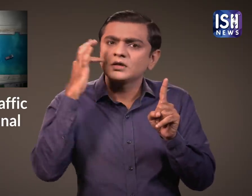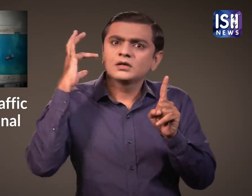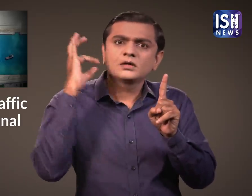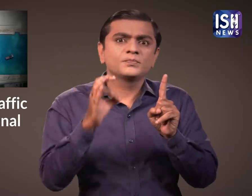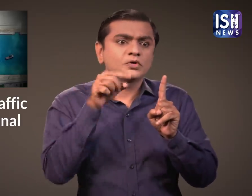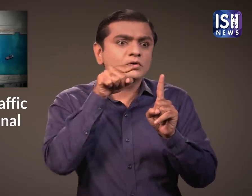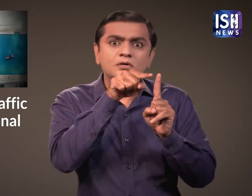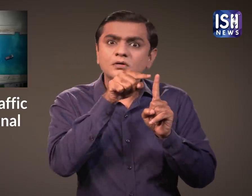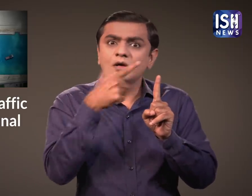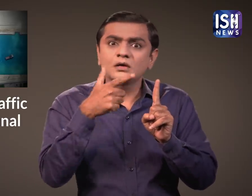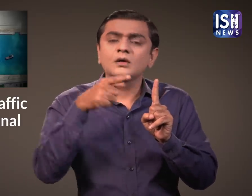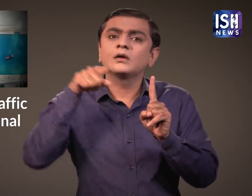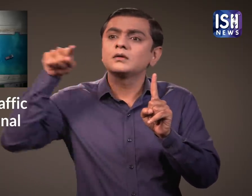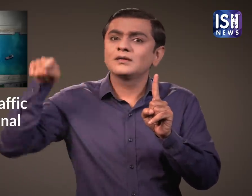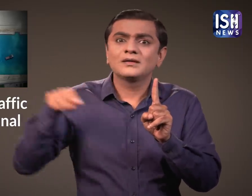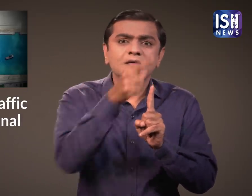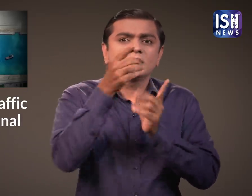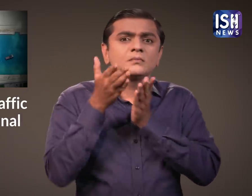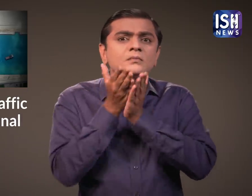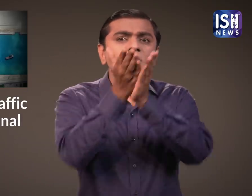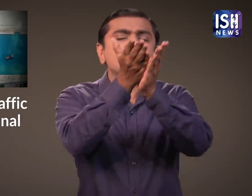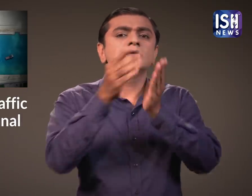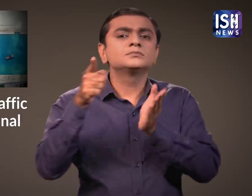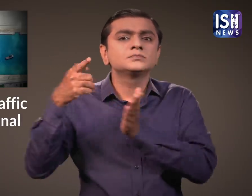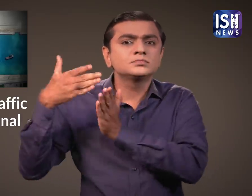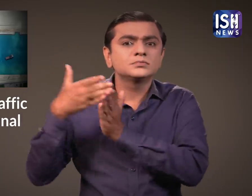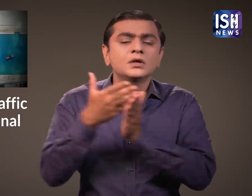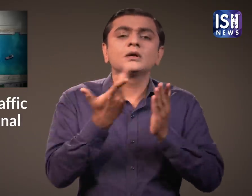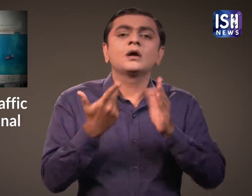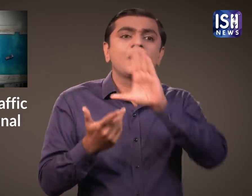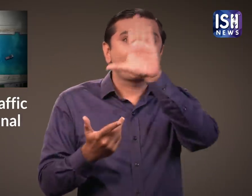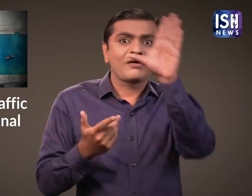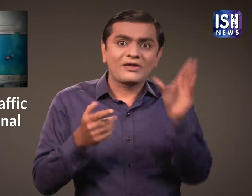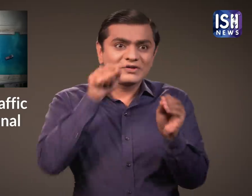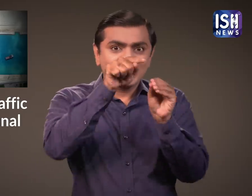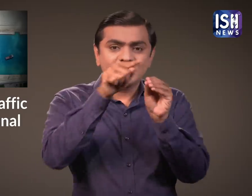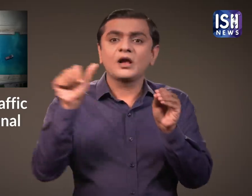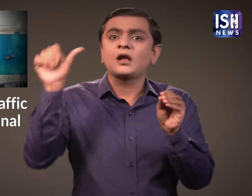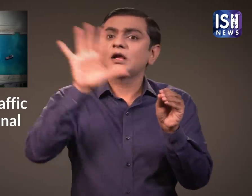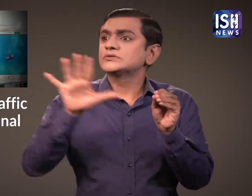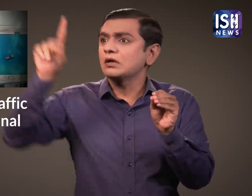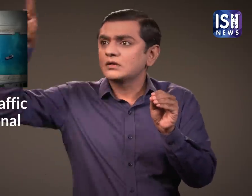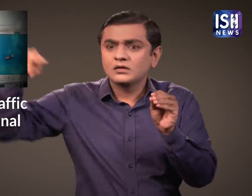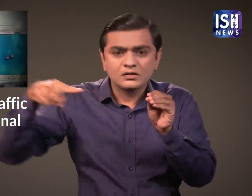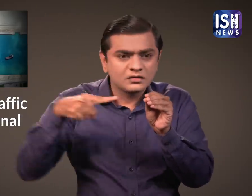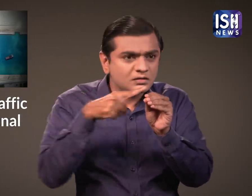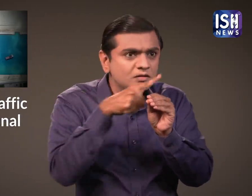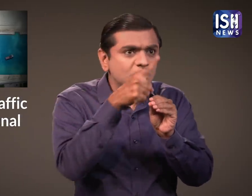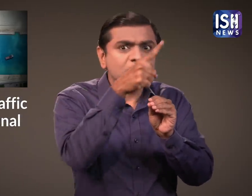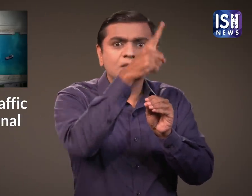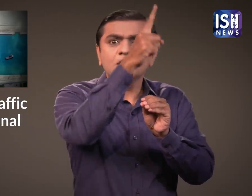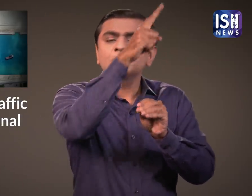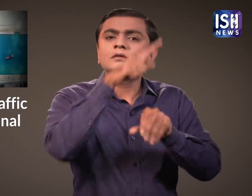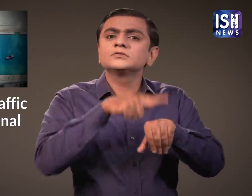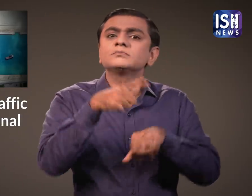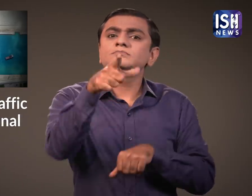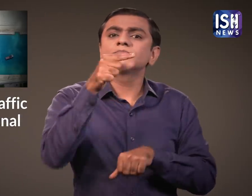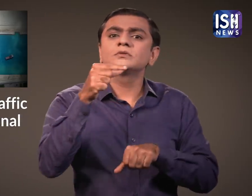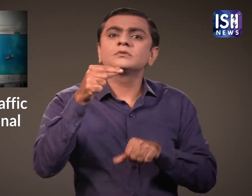अत्यनत महत्व पूर्ण है। नेहर जहाजो को आफ्रिका से गुजरने में मदद